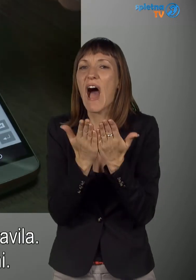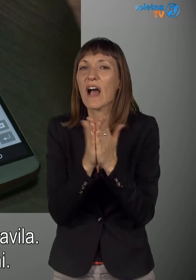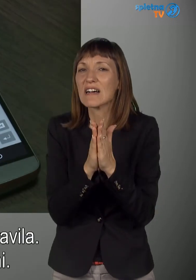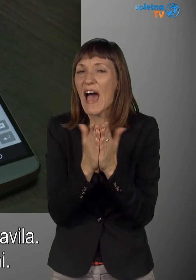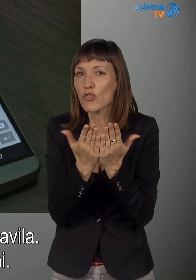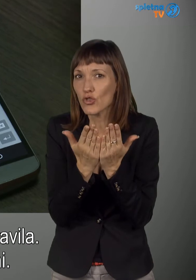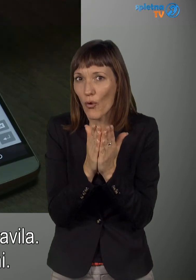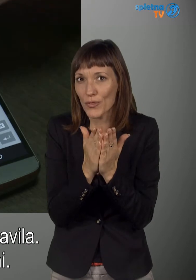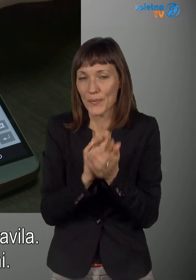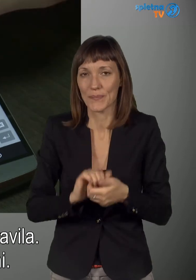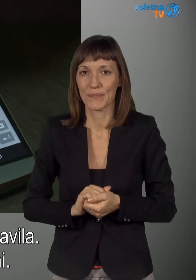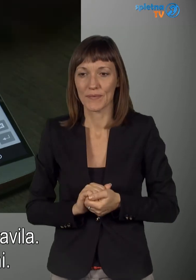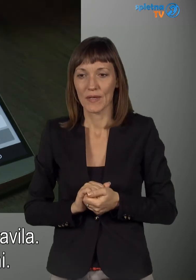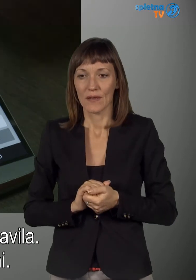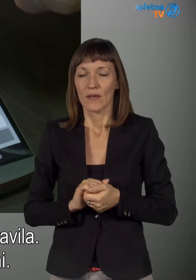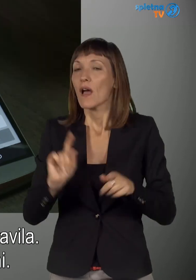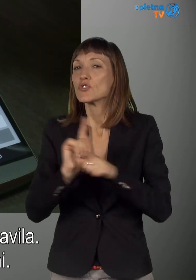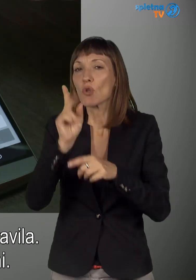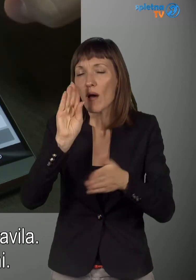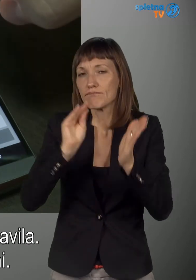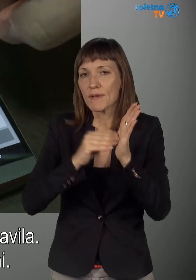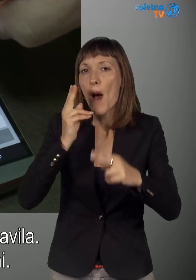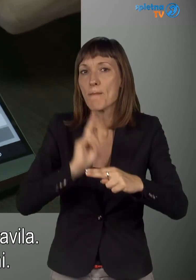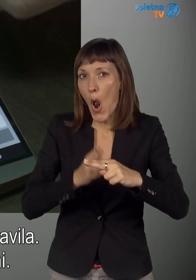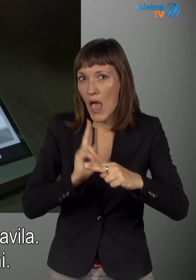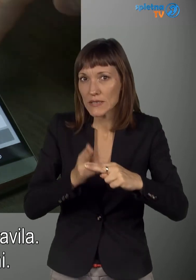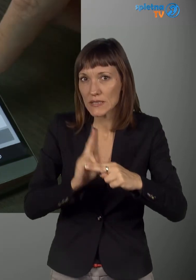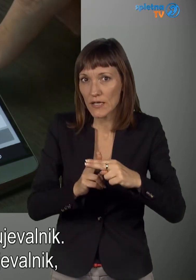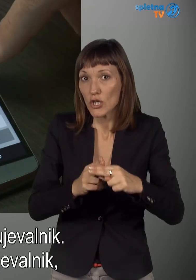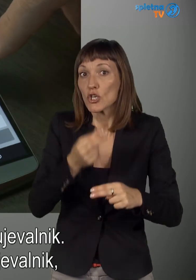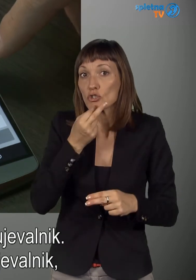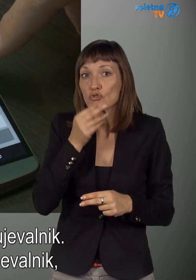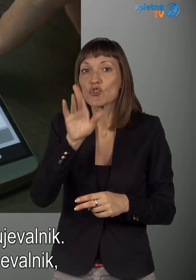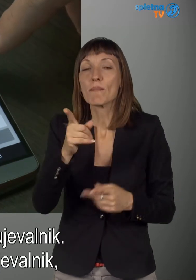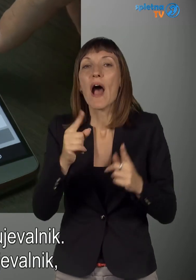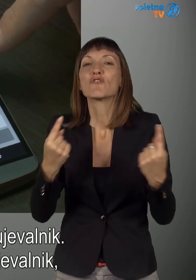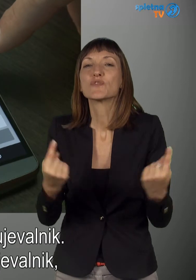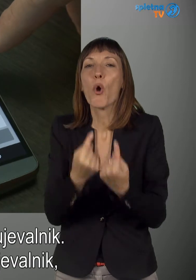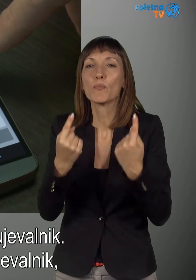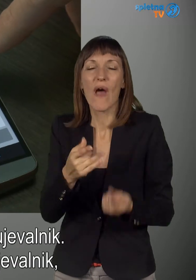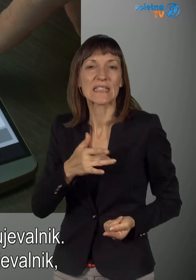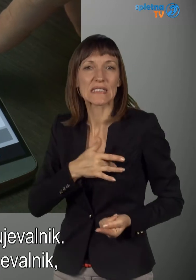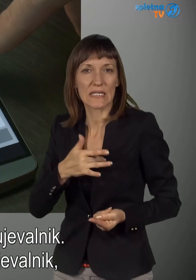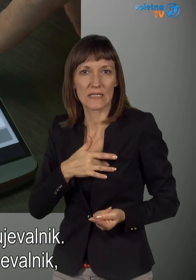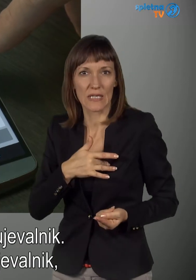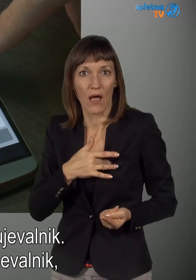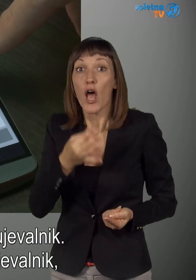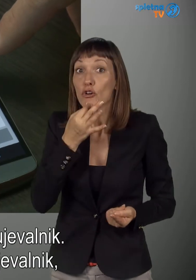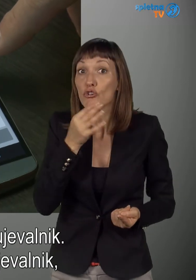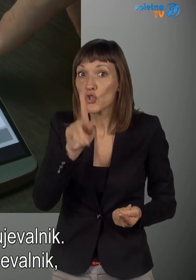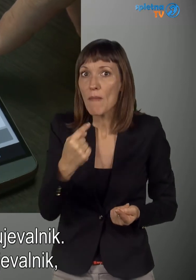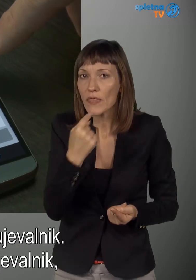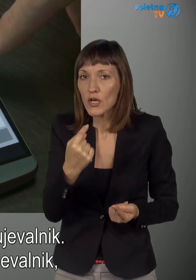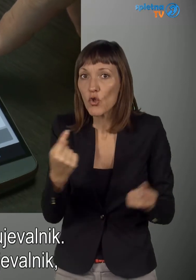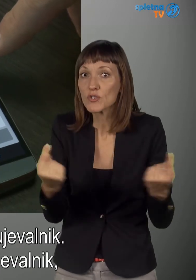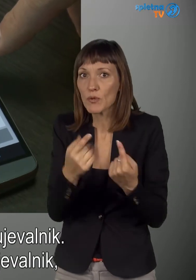uporabljaš ta zdravila. Isto je za bolezni. In če imaš pacemaker, spodbojevalnik. Zato ker, če ima